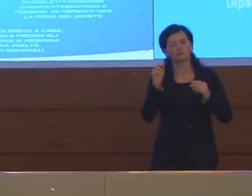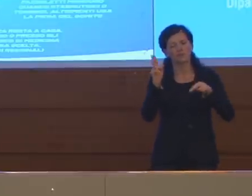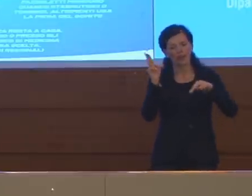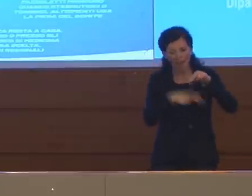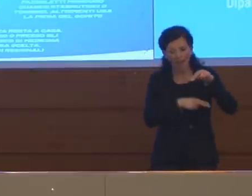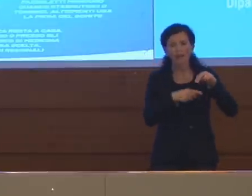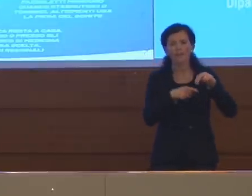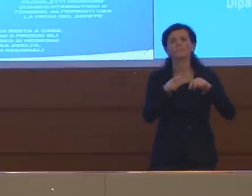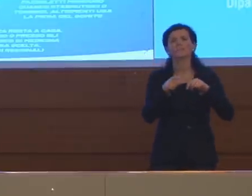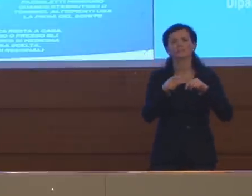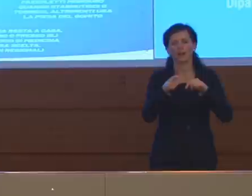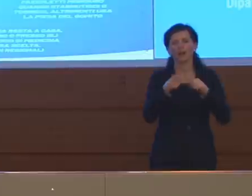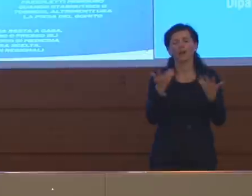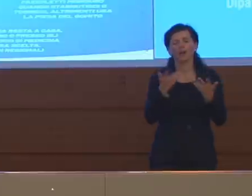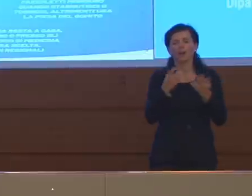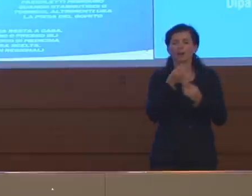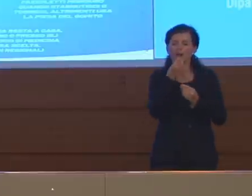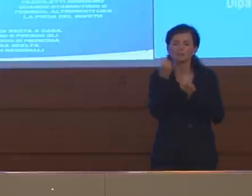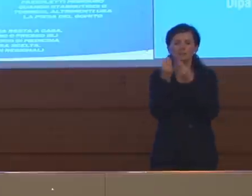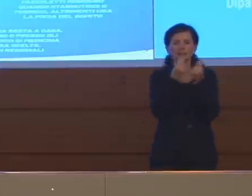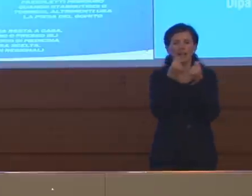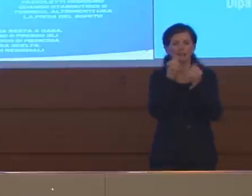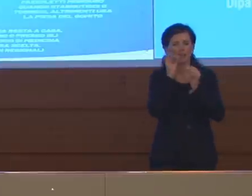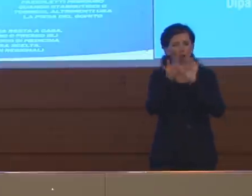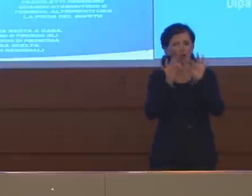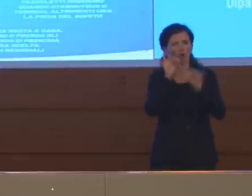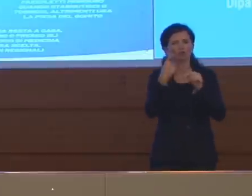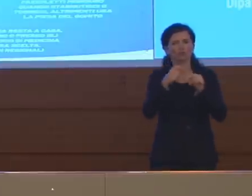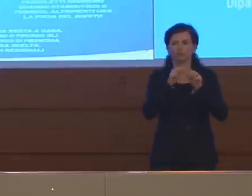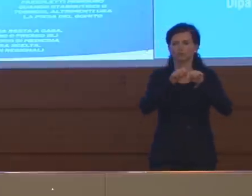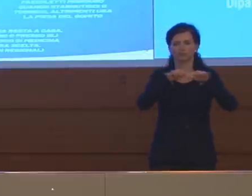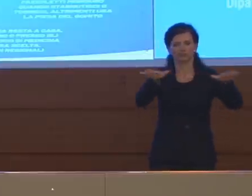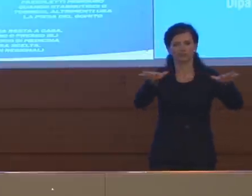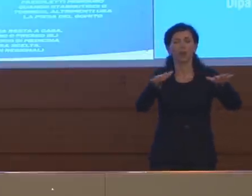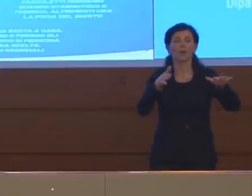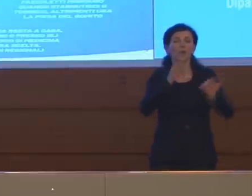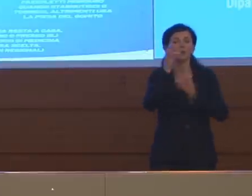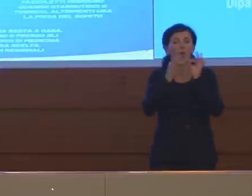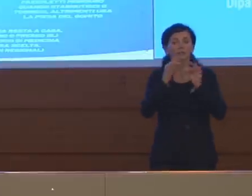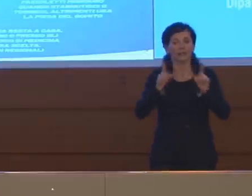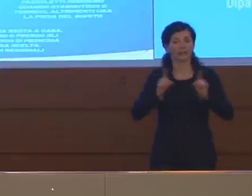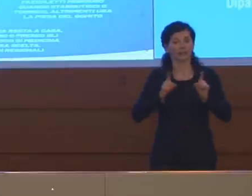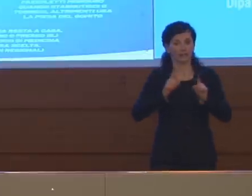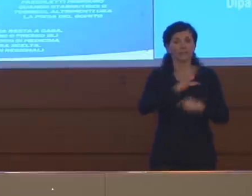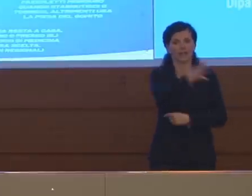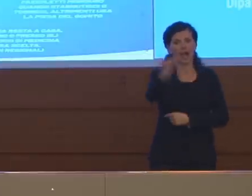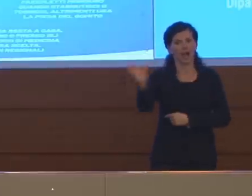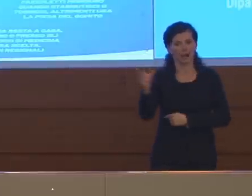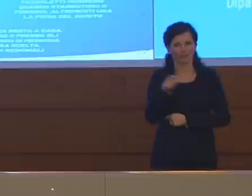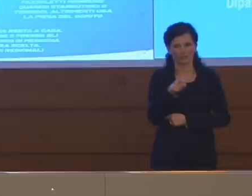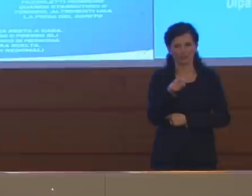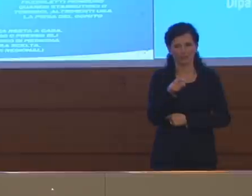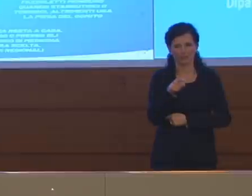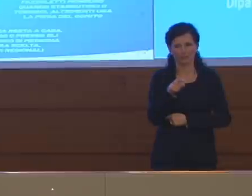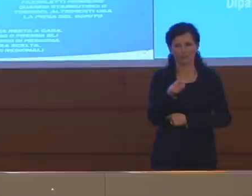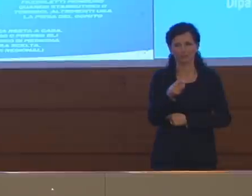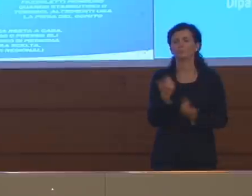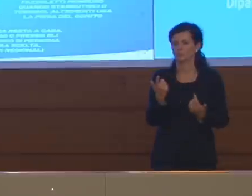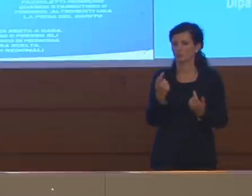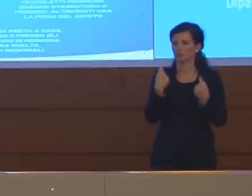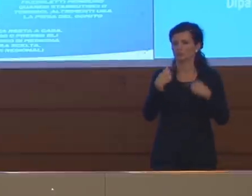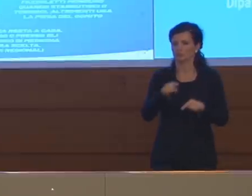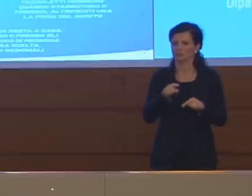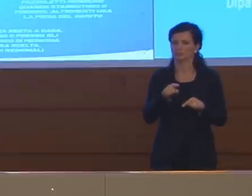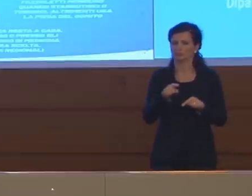di disperdere droplet. Quindi in realtà proteggono gli altri soprattutto. Quindi questo rispetto